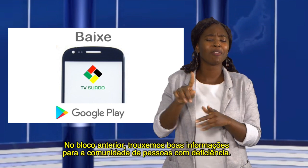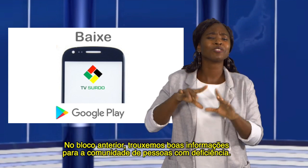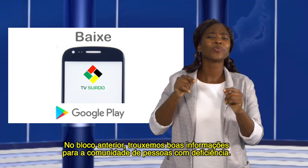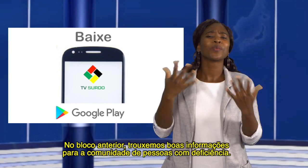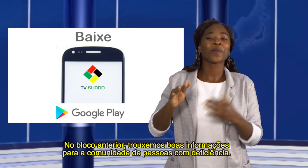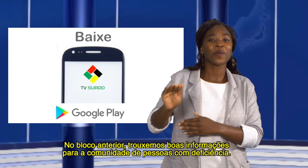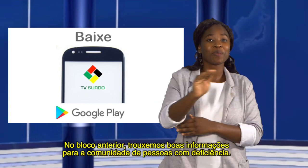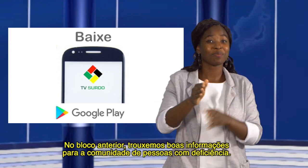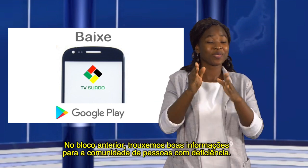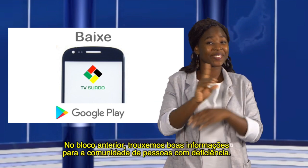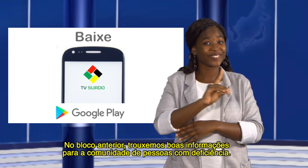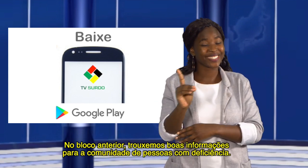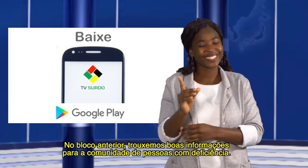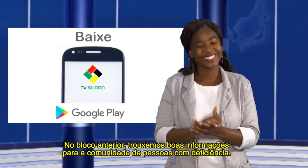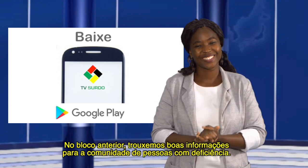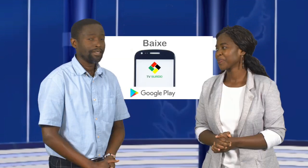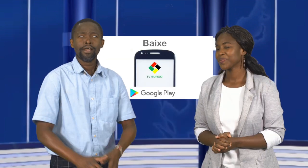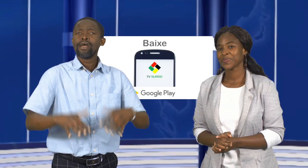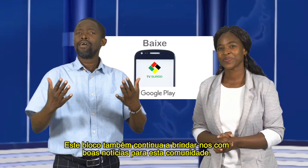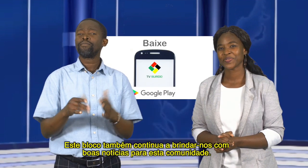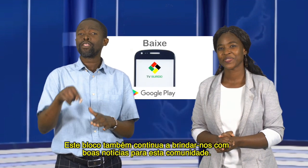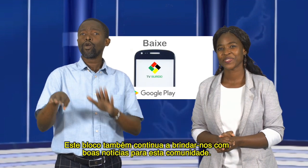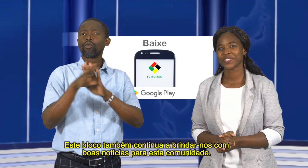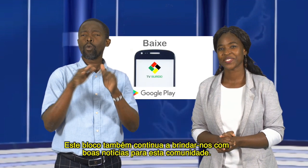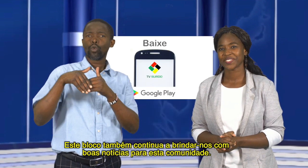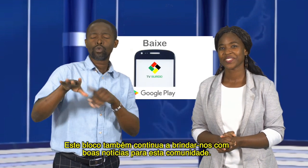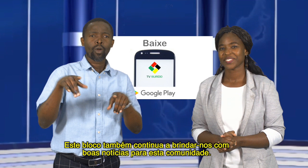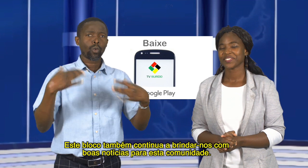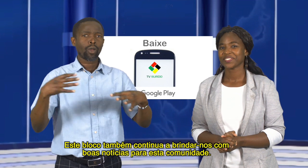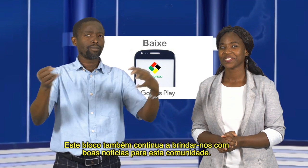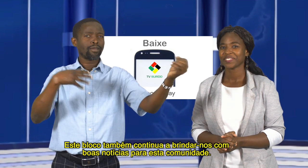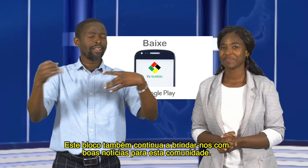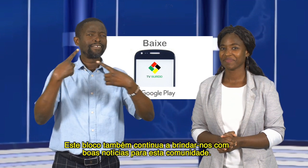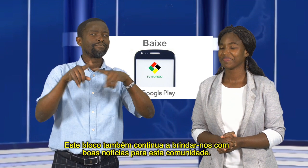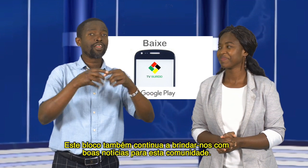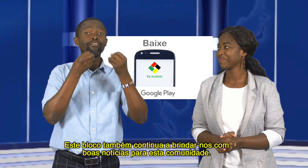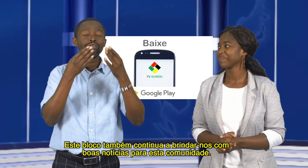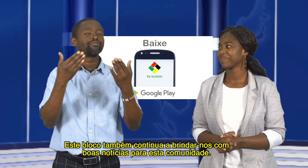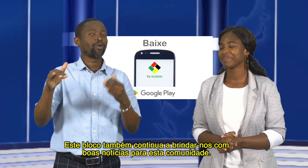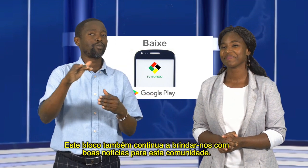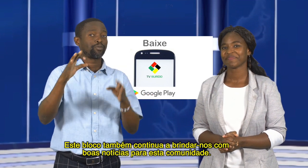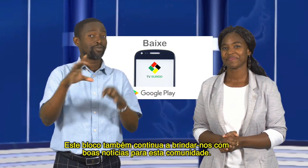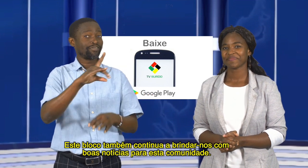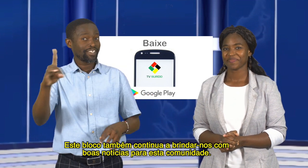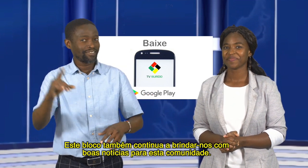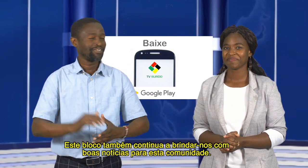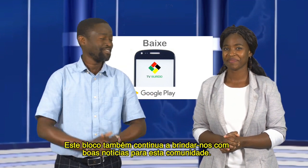trouxemos boas informações. Este bloco também continua a brindar-nos com boas notícias para esta